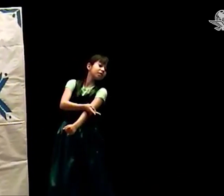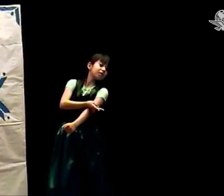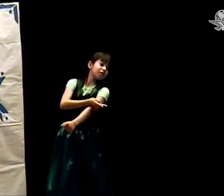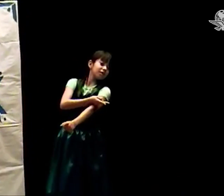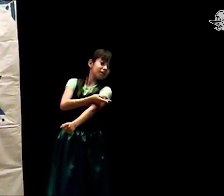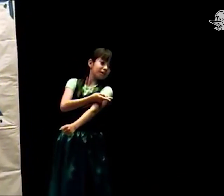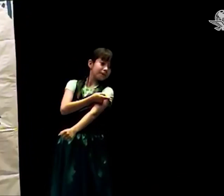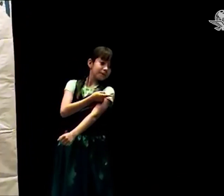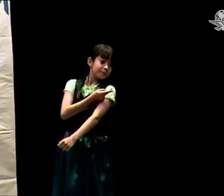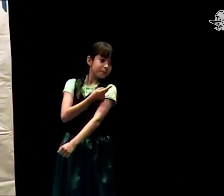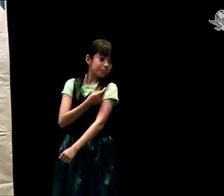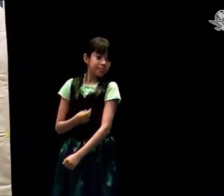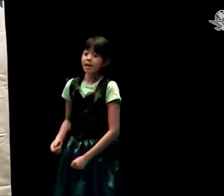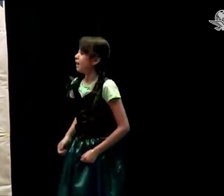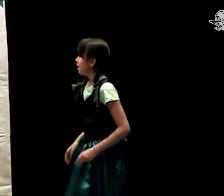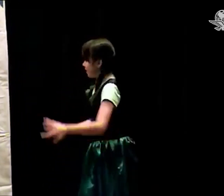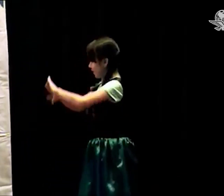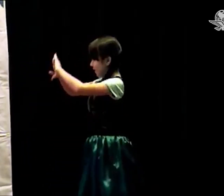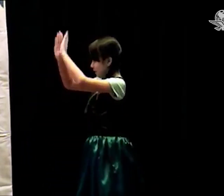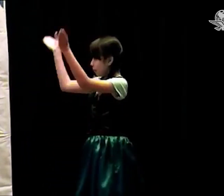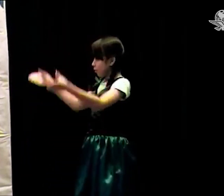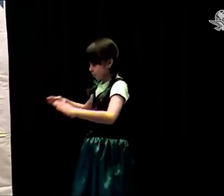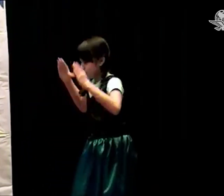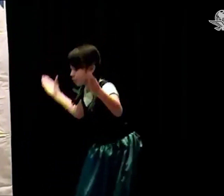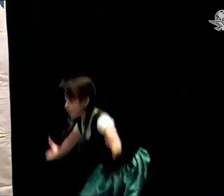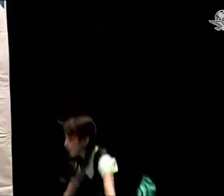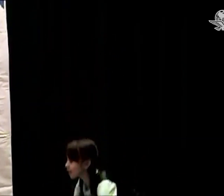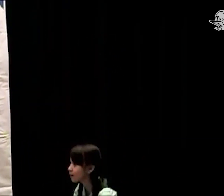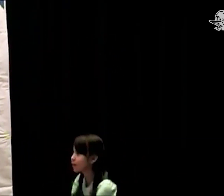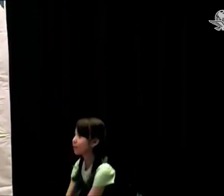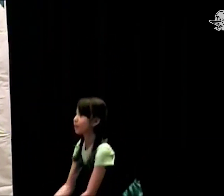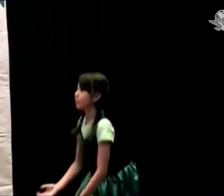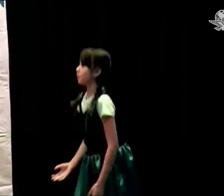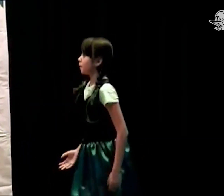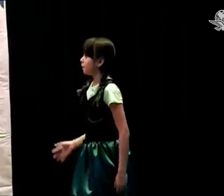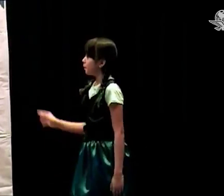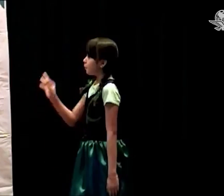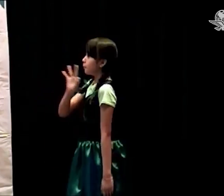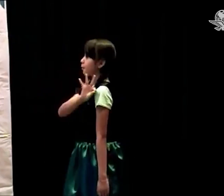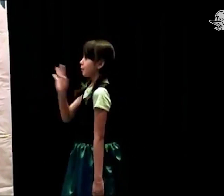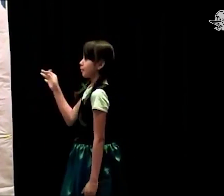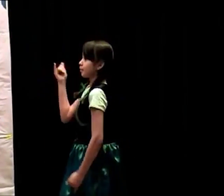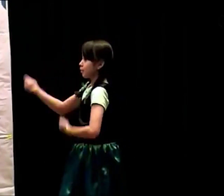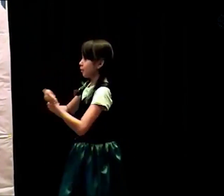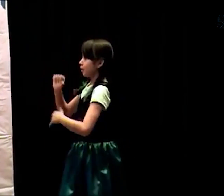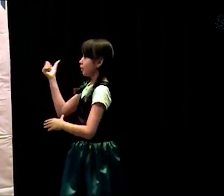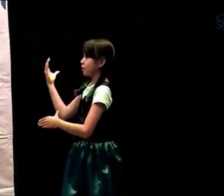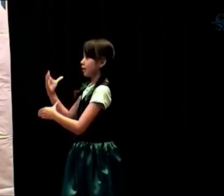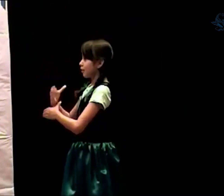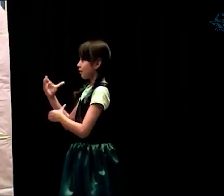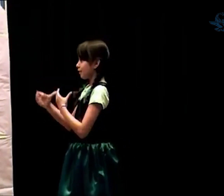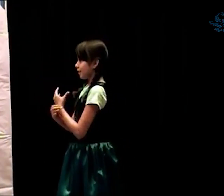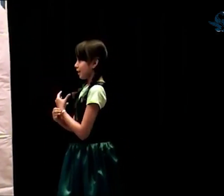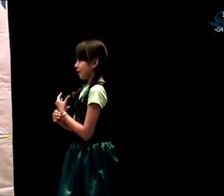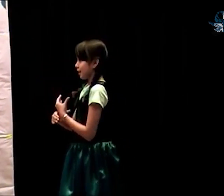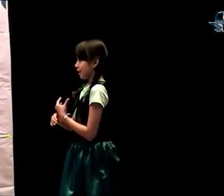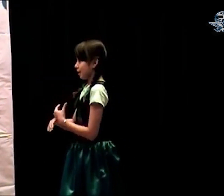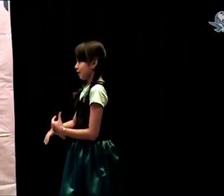Las Meninas realizando la traducción de los diálogos al lenguaje de señas en tiempo real Yo fui a ese teatro para